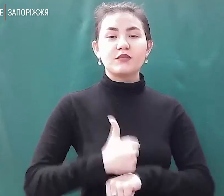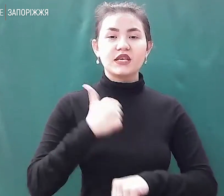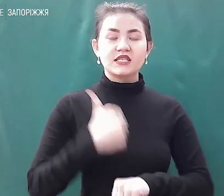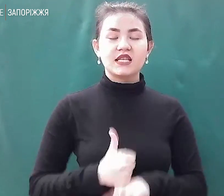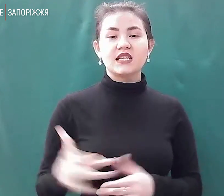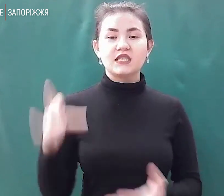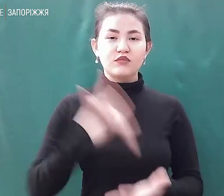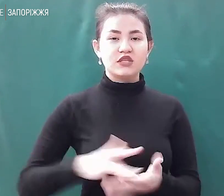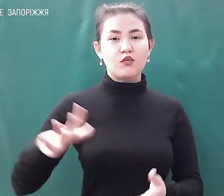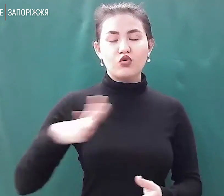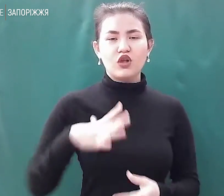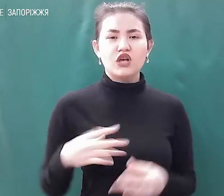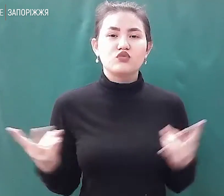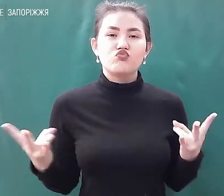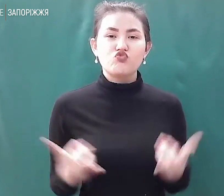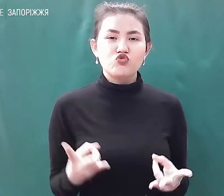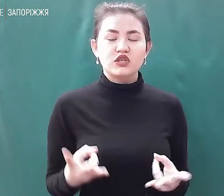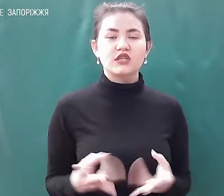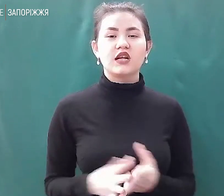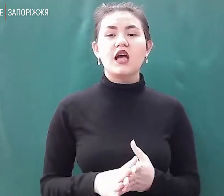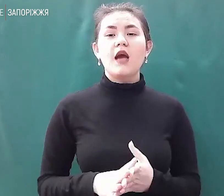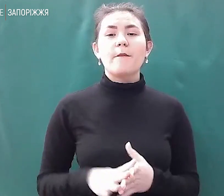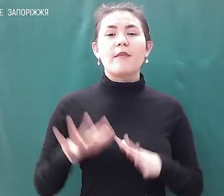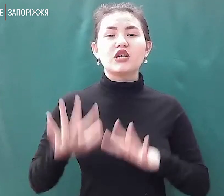змушена базуватися у піцерії.